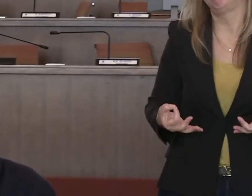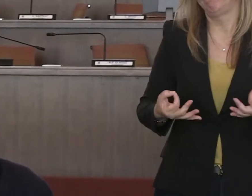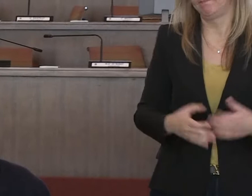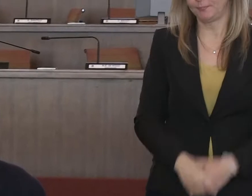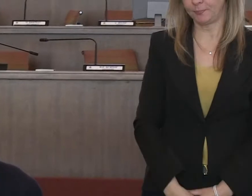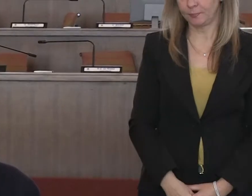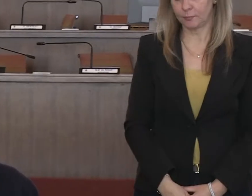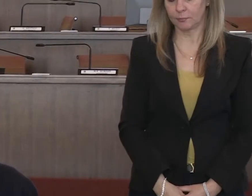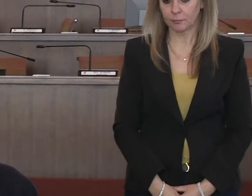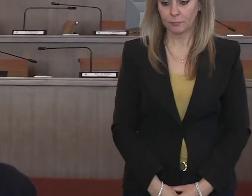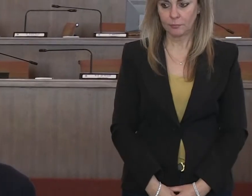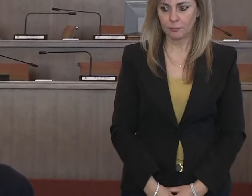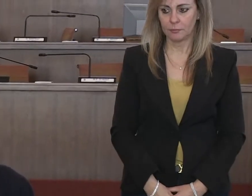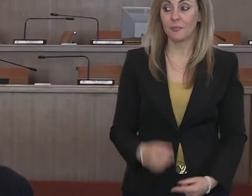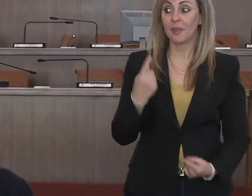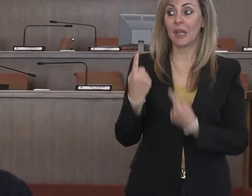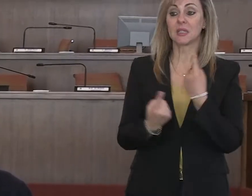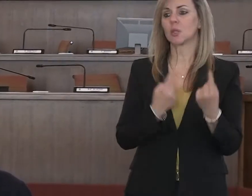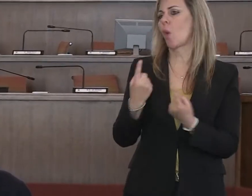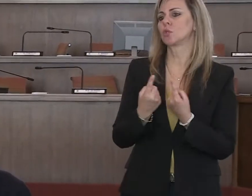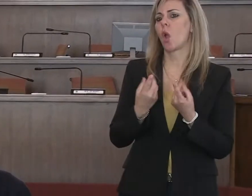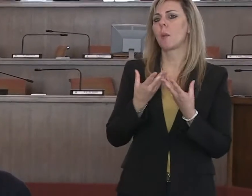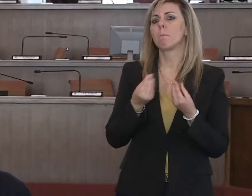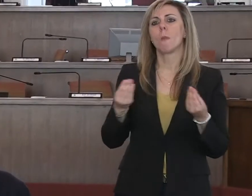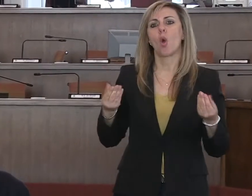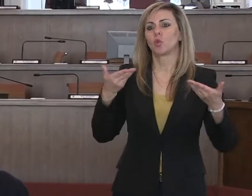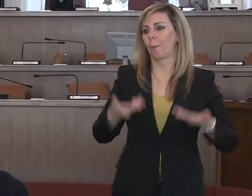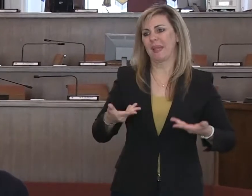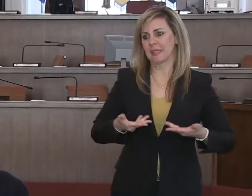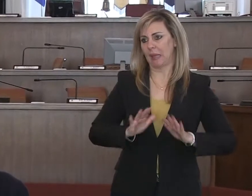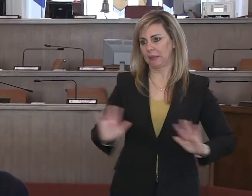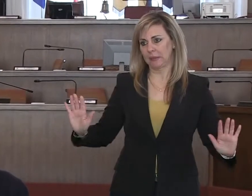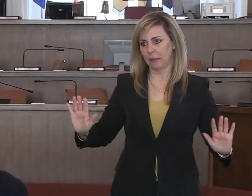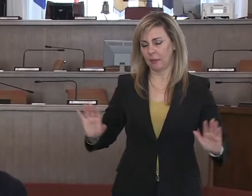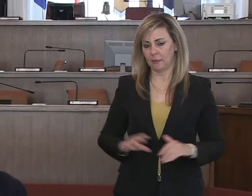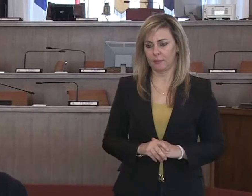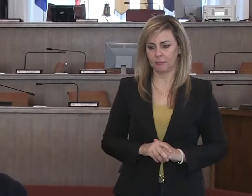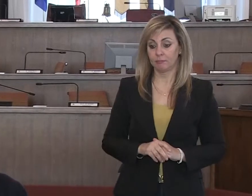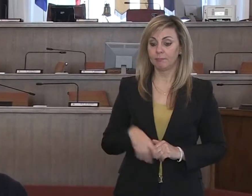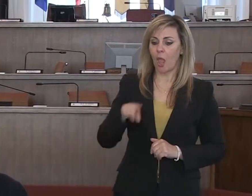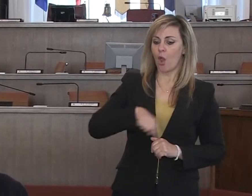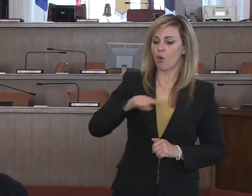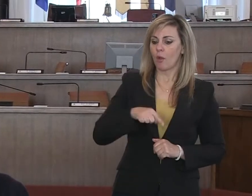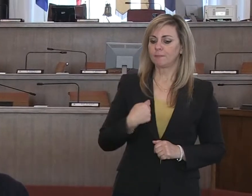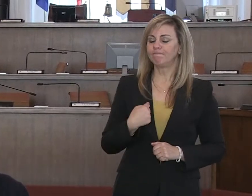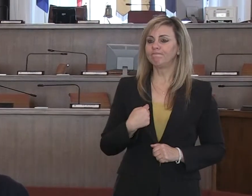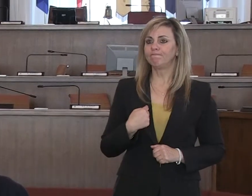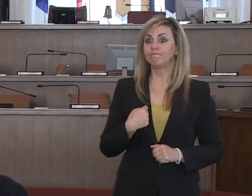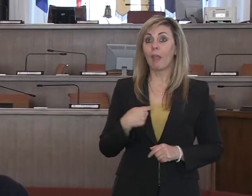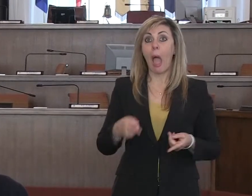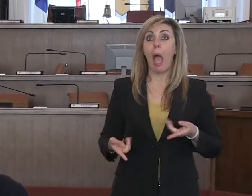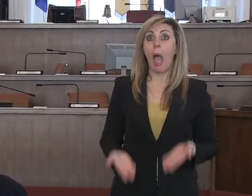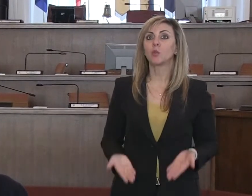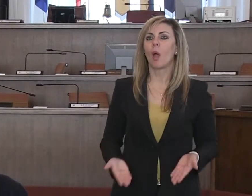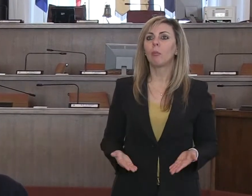La situazione quindi è molto pesante. Non ci aspettiamo per il momento